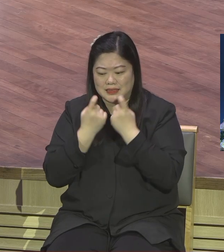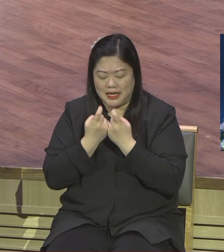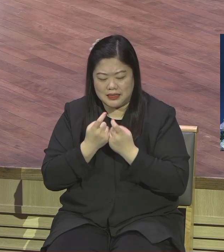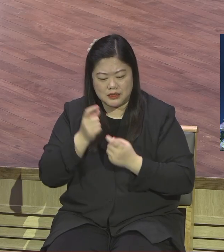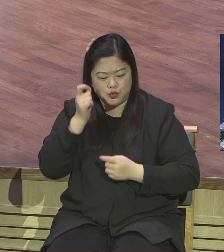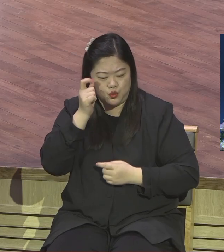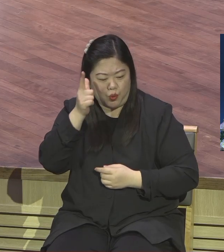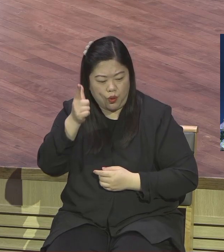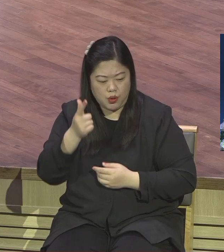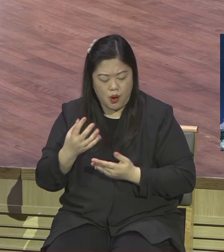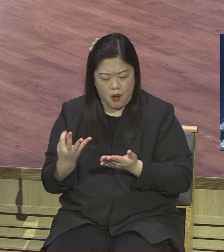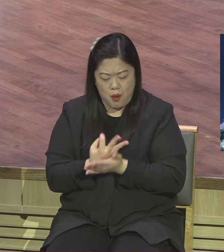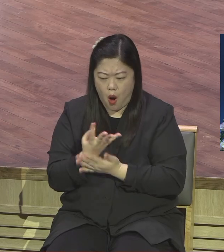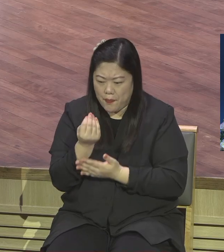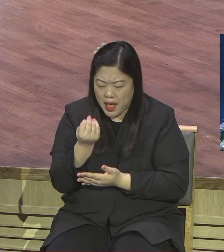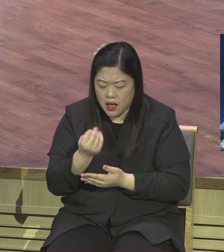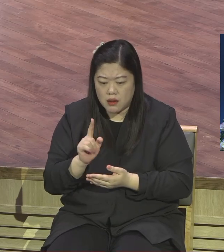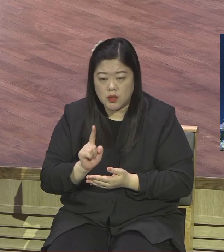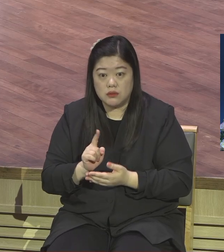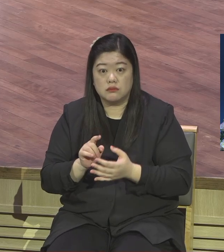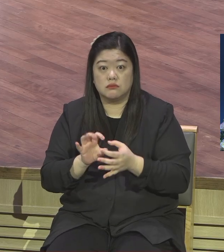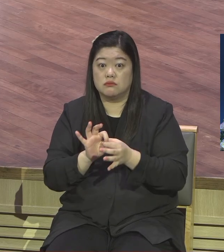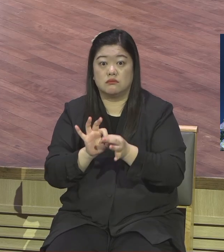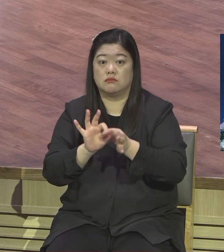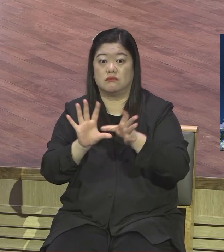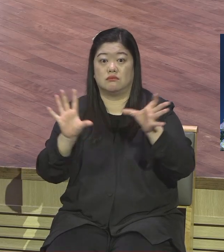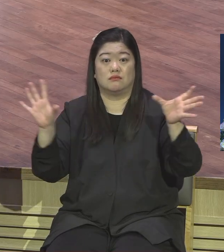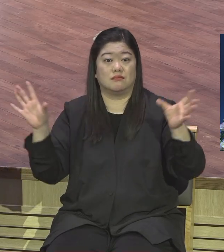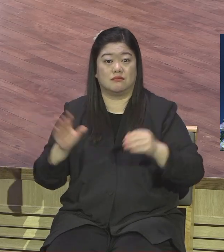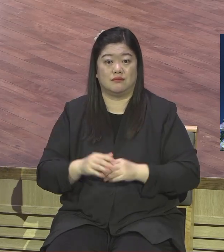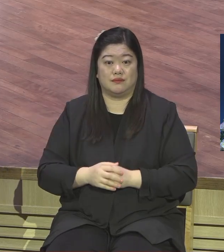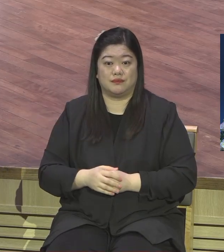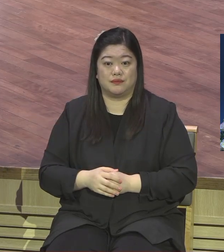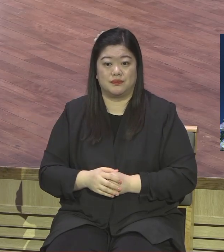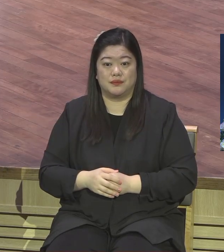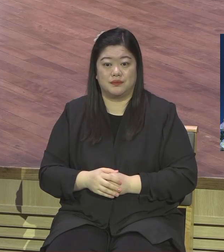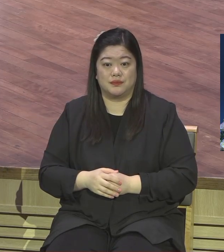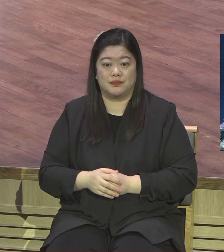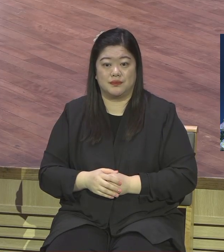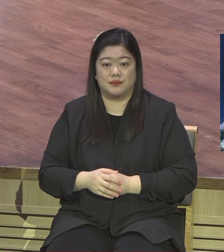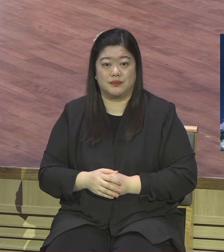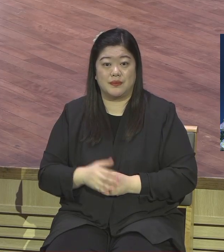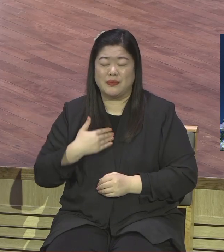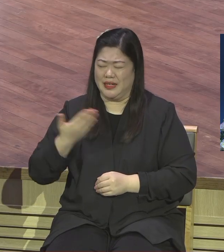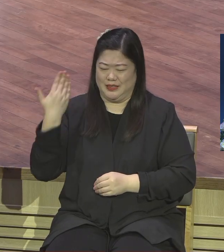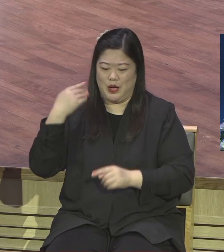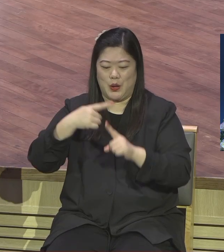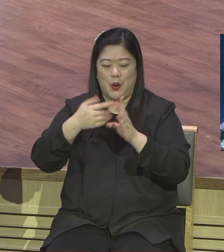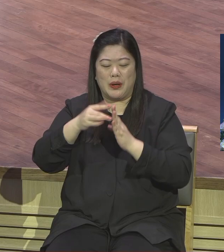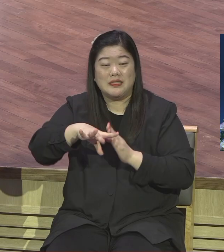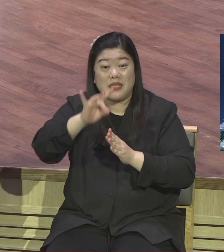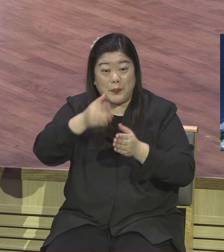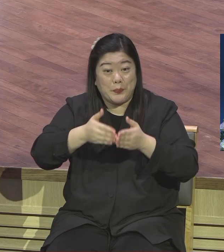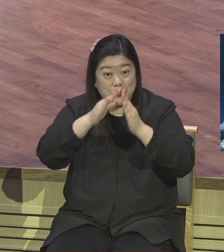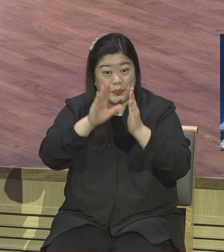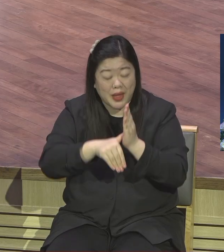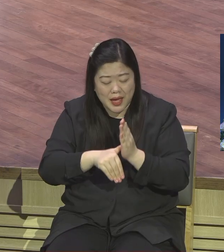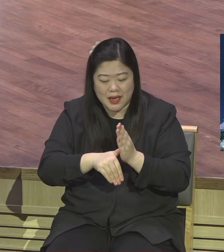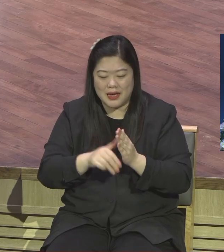수준과 상관이 없어요 어느 정도냐 내가 개척할 때 보면 술이 치해가 와가지고 그 심리학 기도에 참석해요 그런